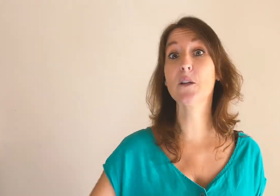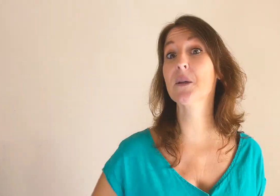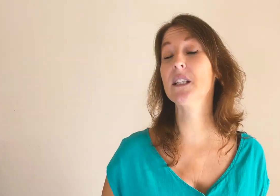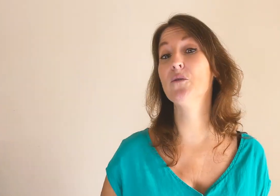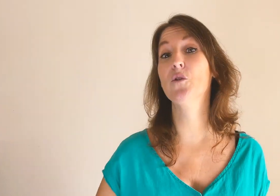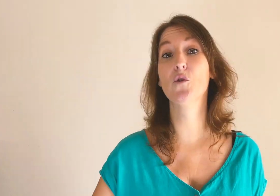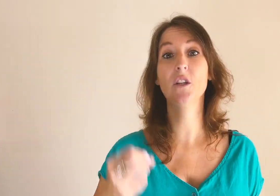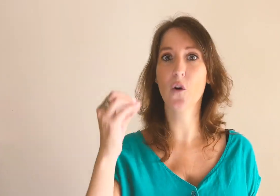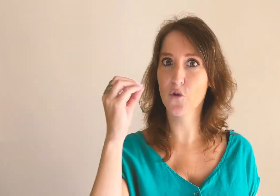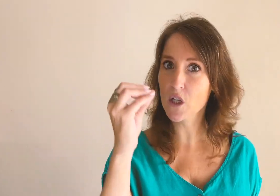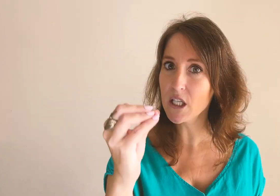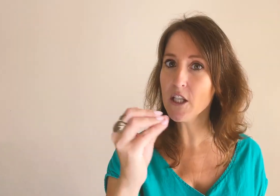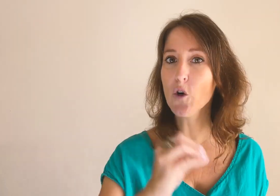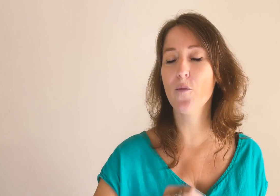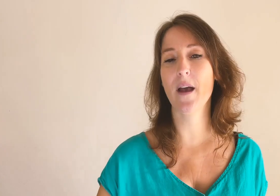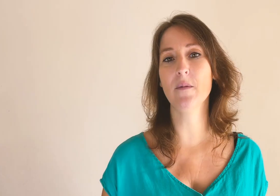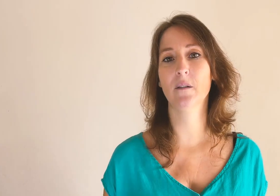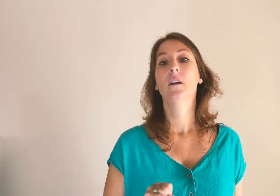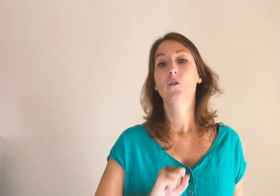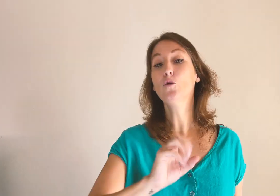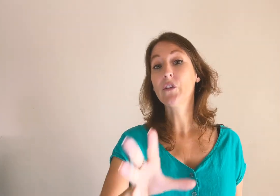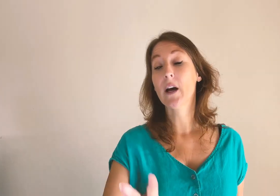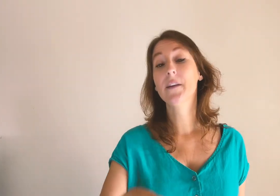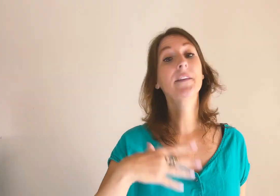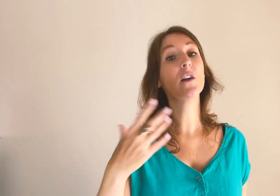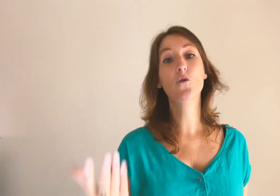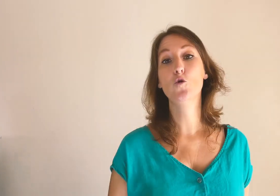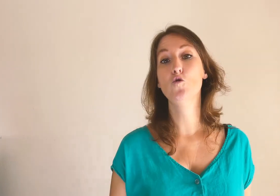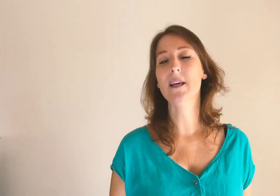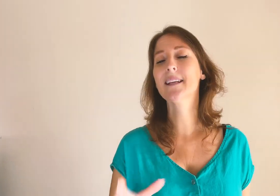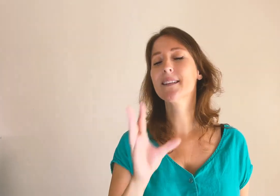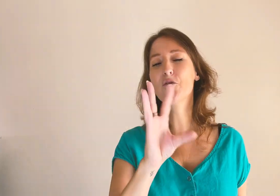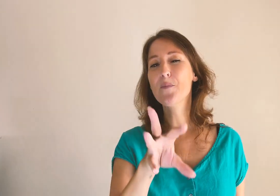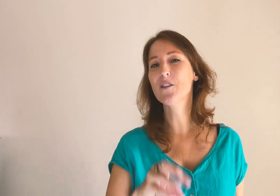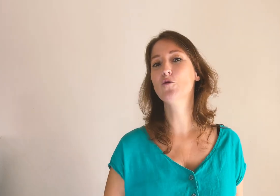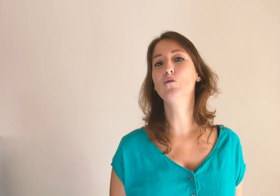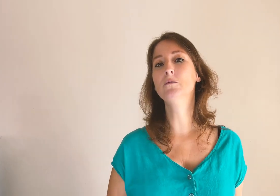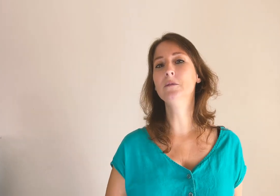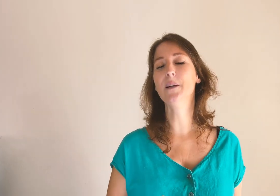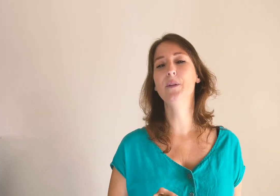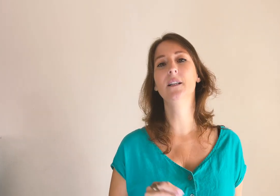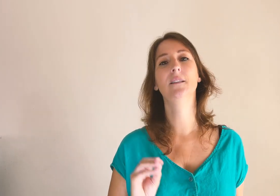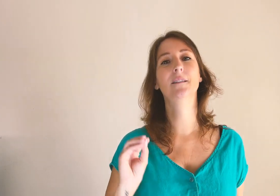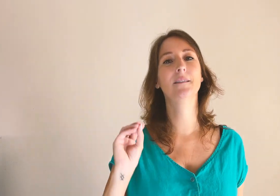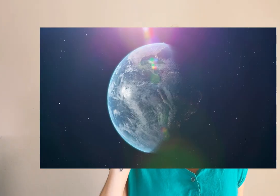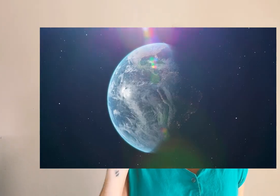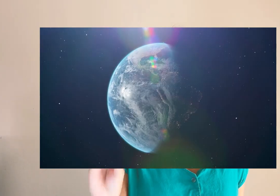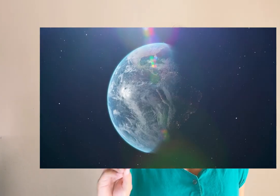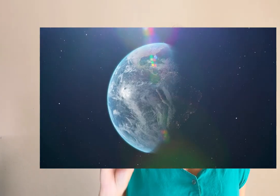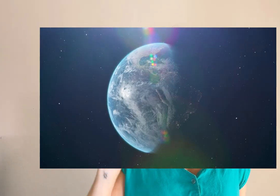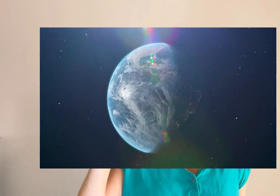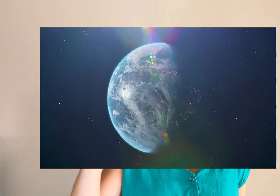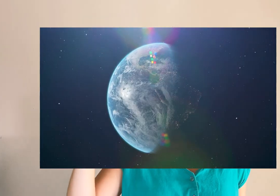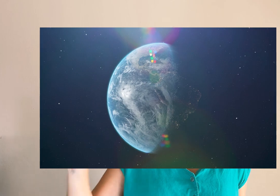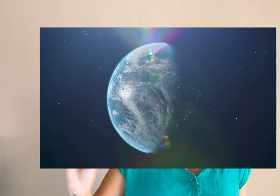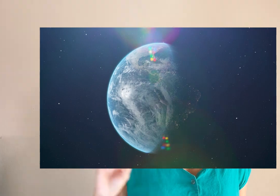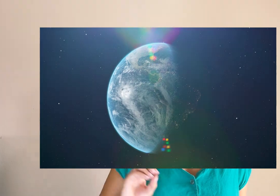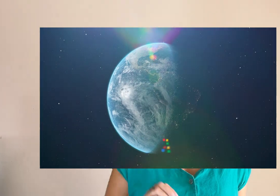objectifs de vos clients, vos clients eux-mêmes, tout ça, ça évolue. Et que ça vous plaise ou non, eh bien, ça évoluera et ça continuera d